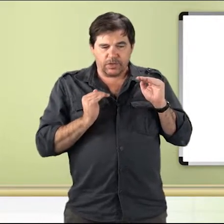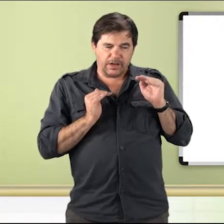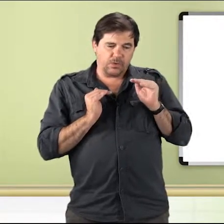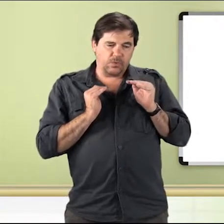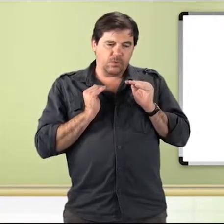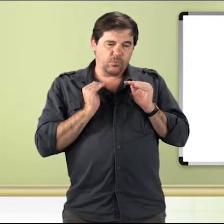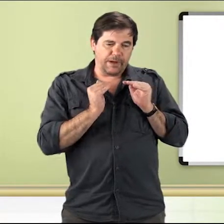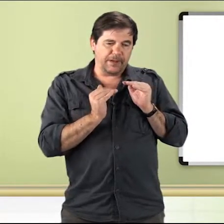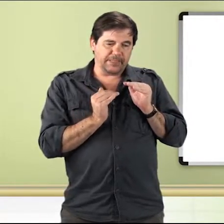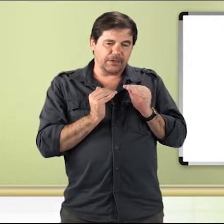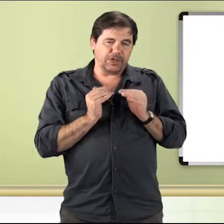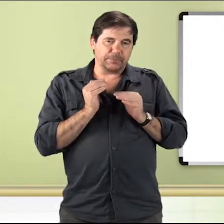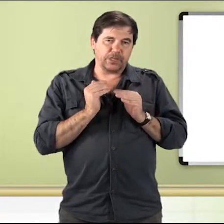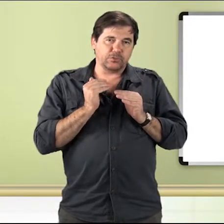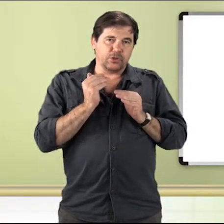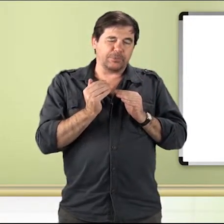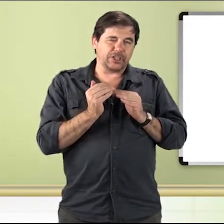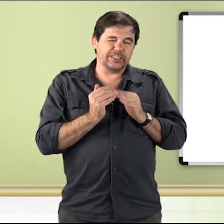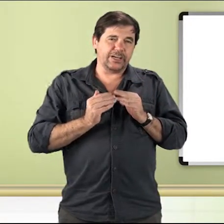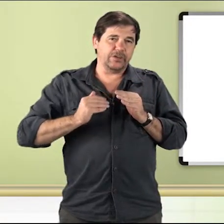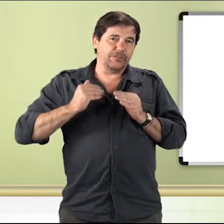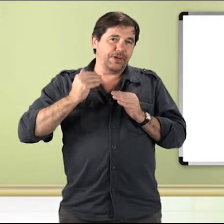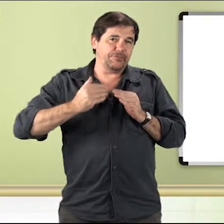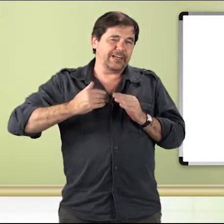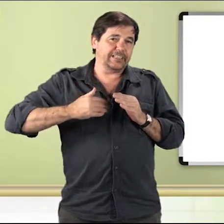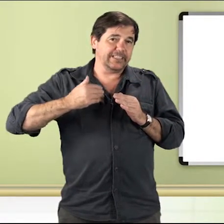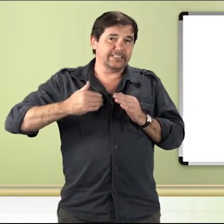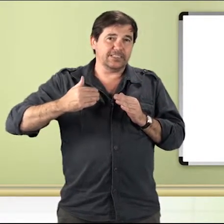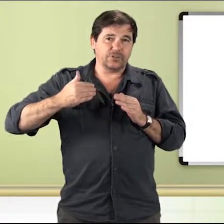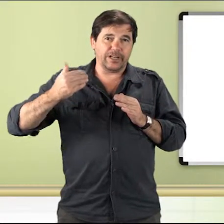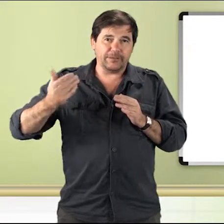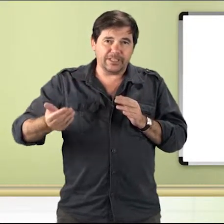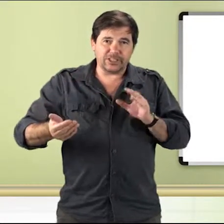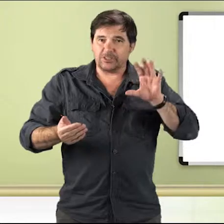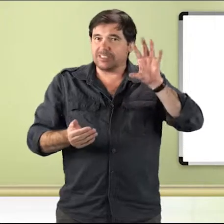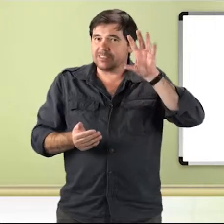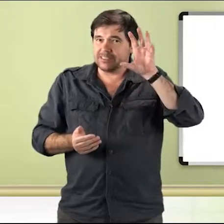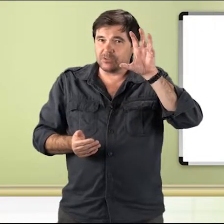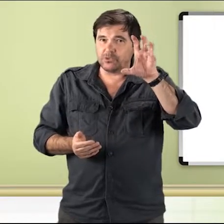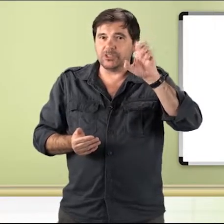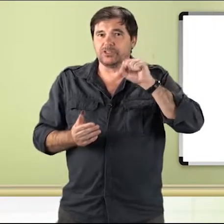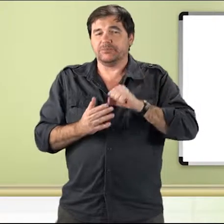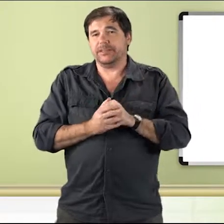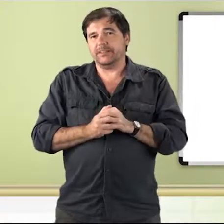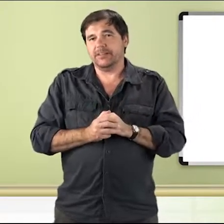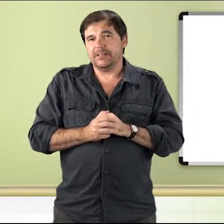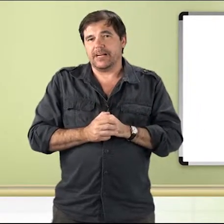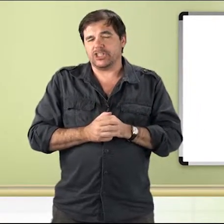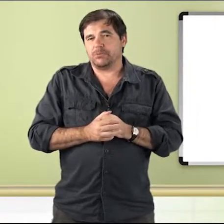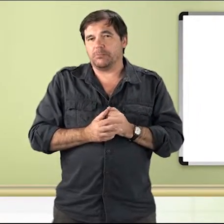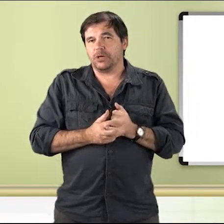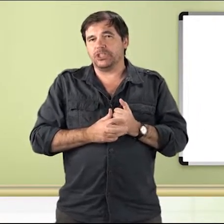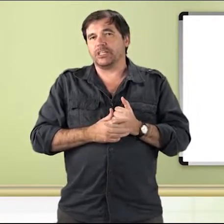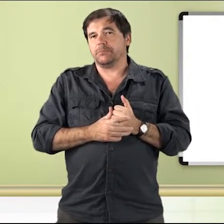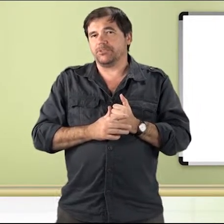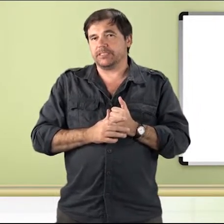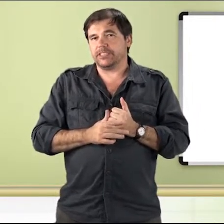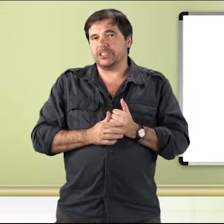um parlamentar faz parte de bloco partidário, ele vai ficar ali transitoriamente. Então, atenção com isso também. Acho que uma boa dica para vocês